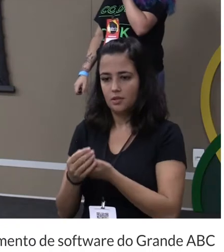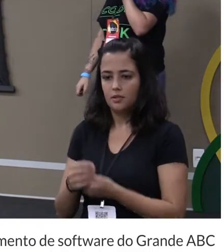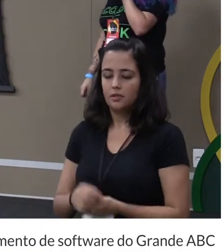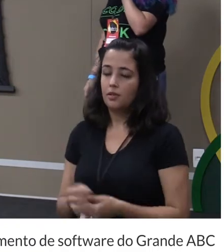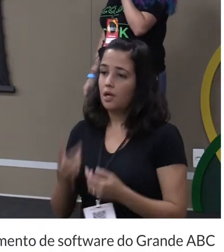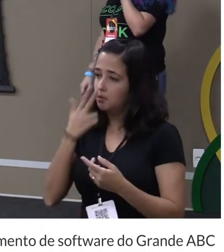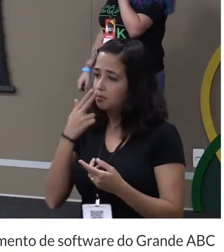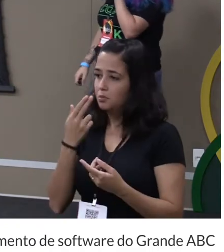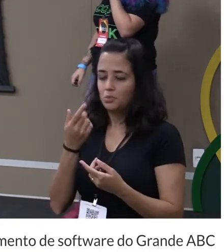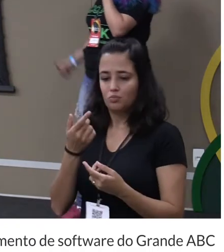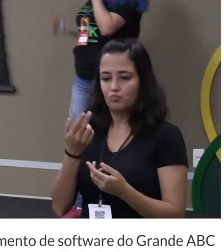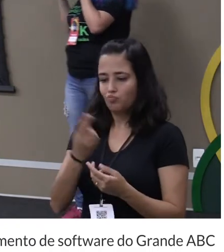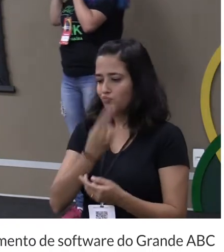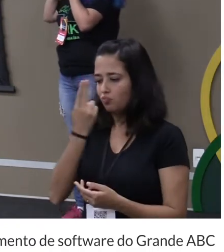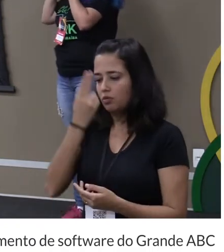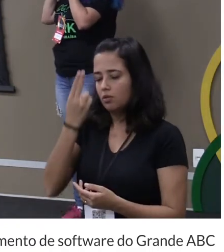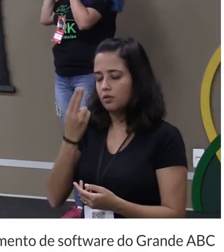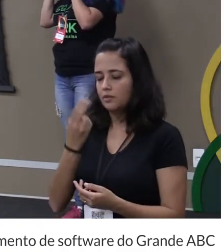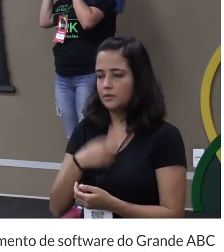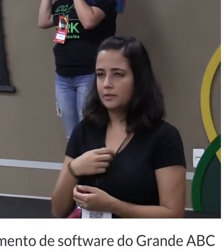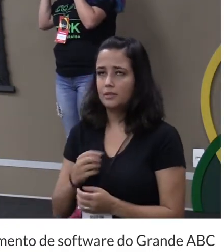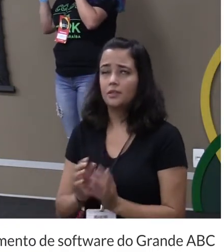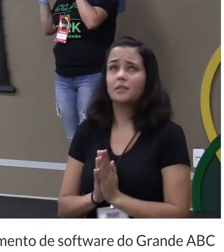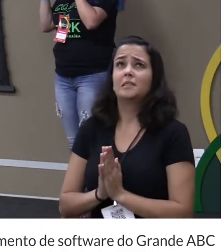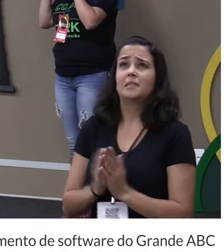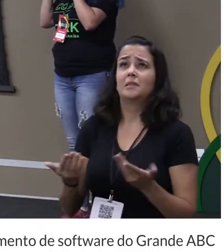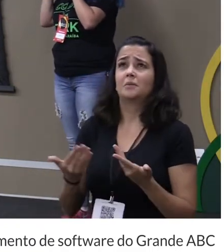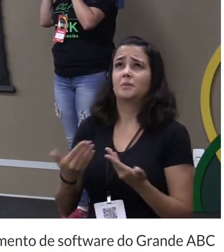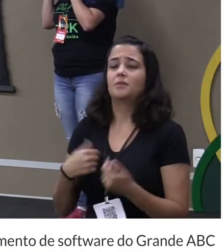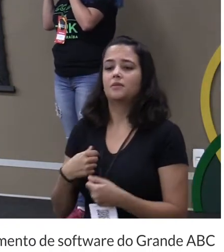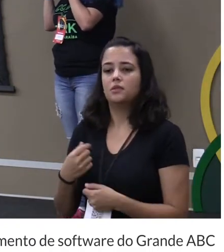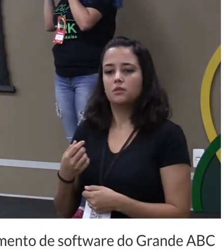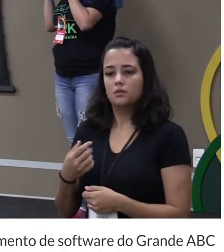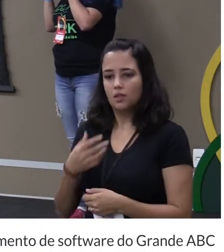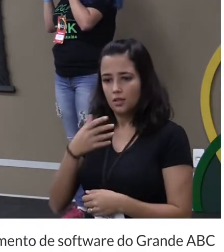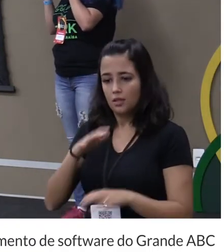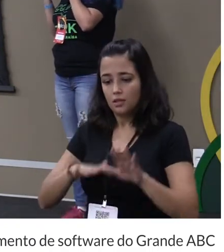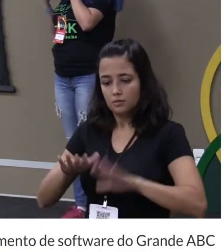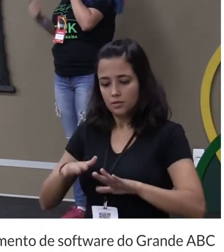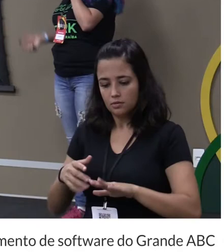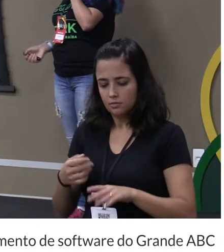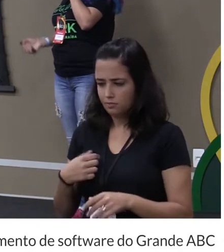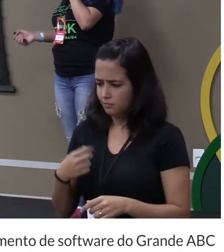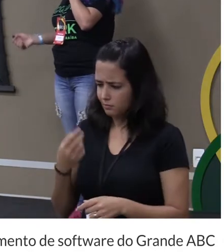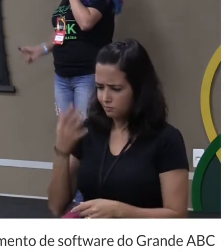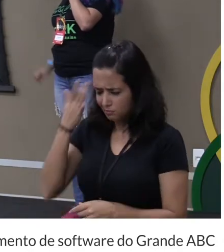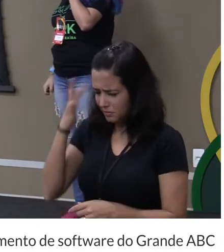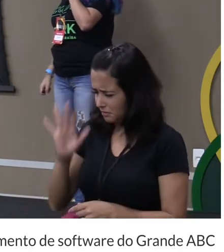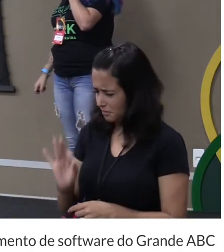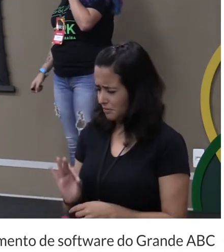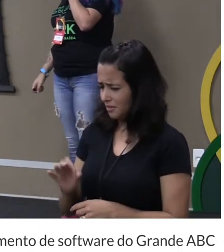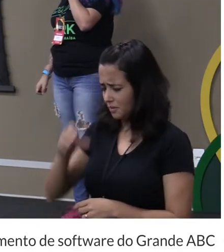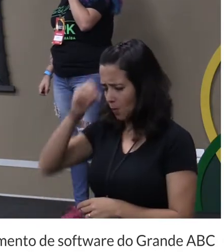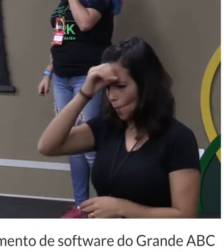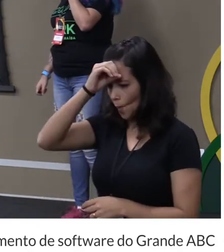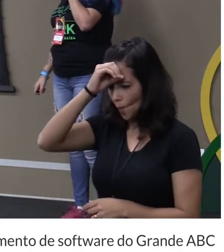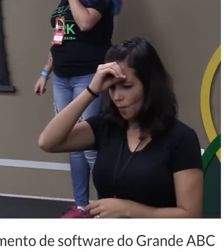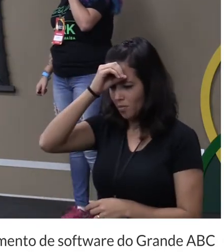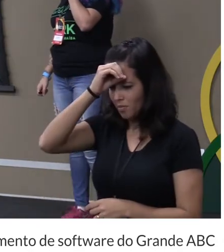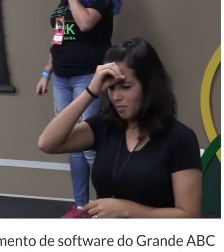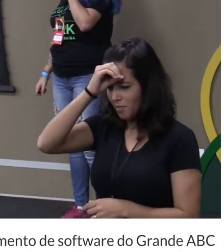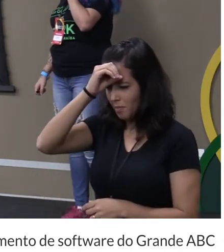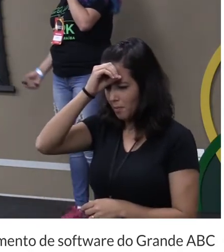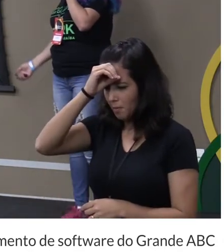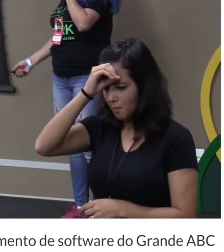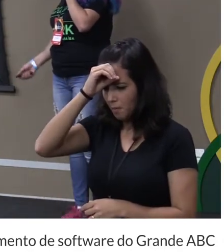pode ser assim aí eu fechava os olhos assim e aí eu escutava mesmo aí eu mano não tô entendendo nada que essa tiazinha tá falando